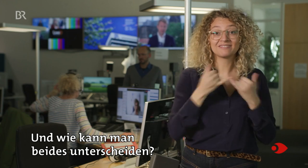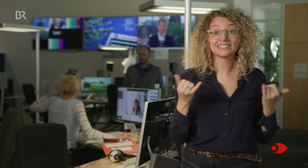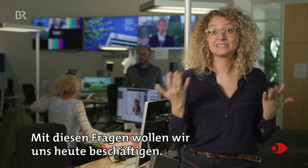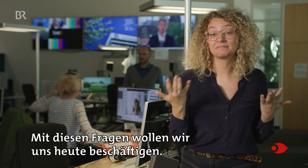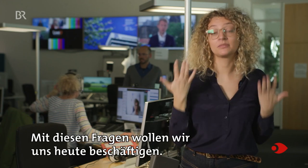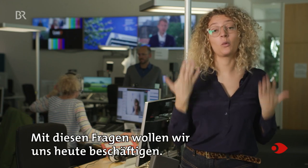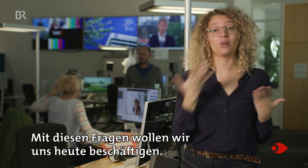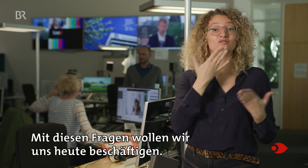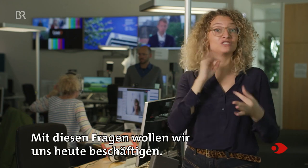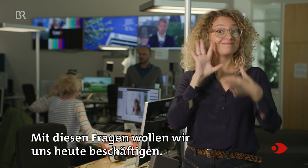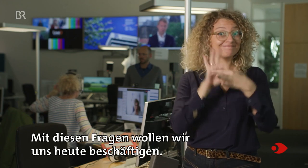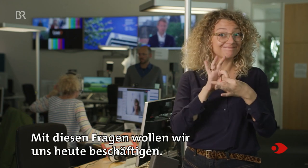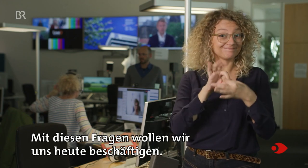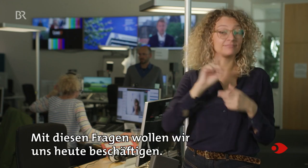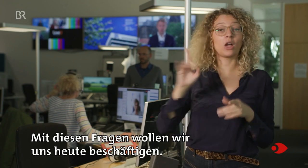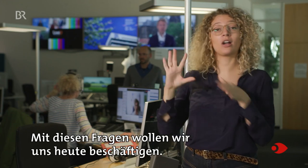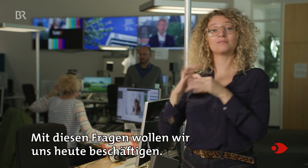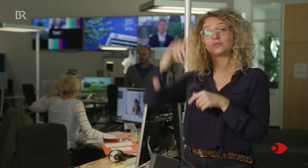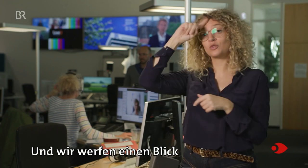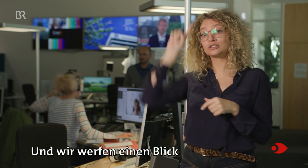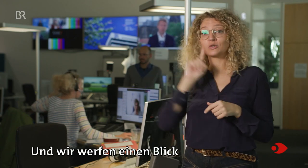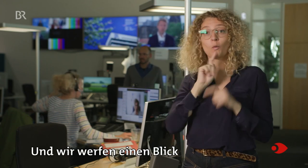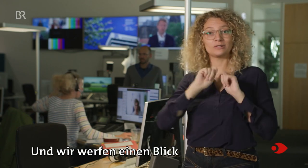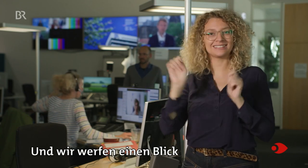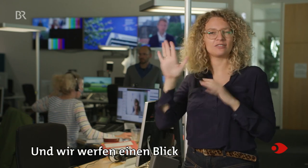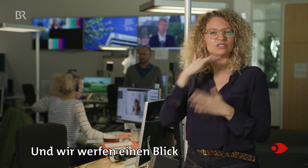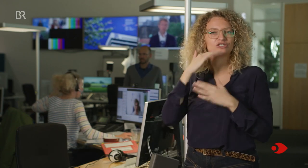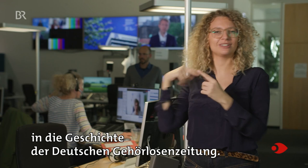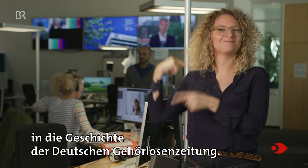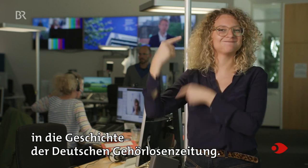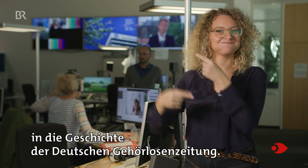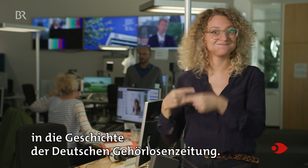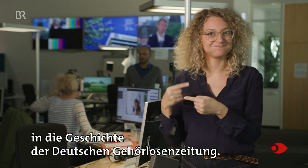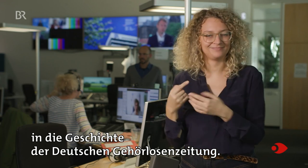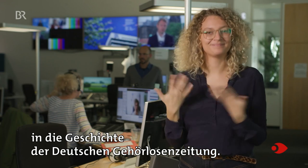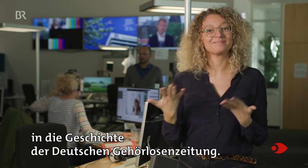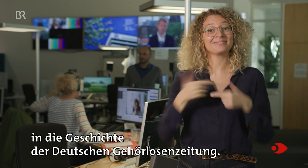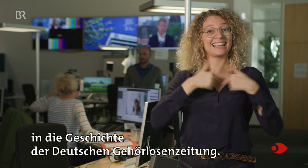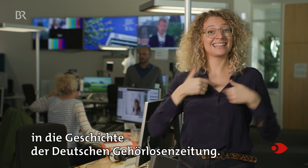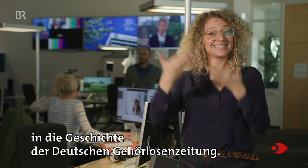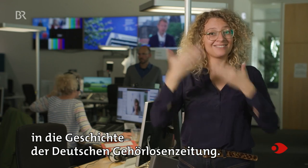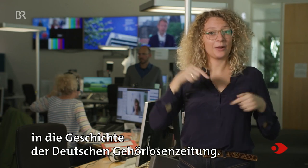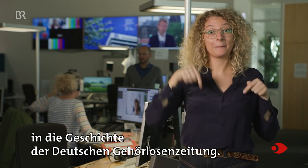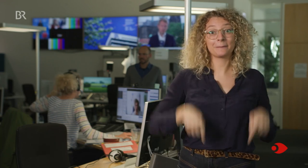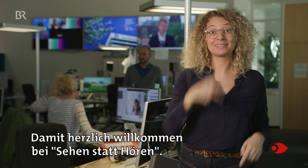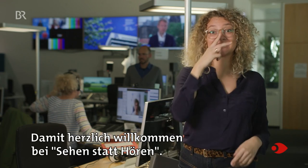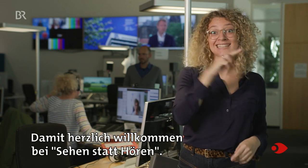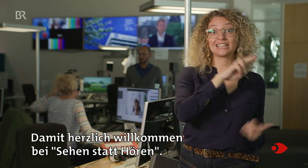Mit diesen Fragen wollen wir uns heute beschäftigen. Und wir werfen einen Blick in die Geschichte der Deutschen Gehörlosenzeitung. Damit herzlich